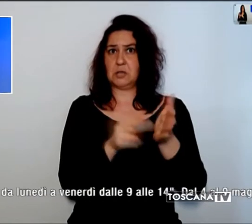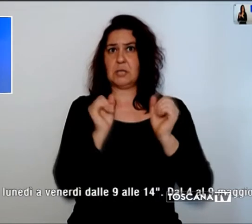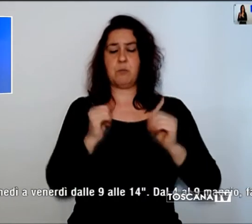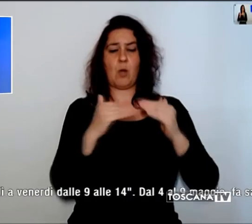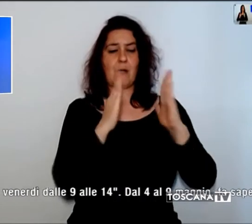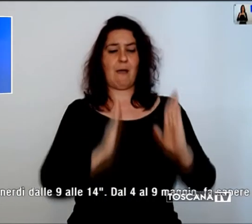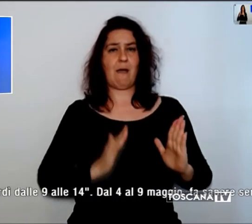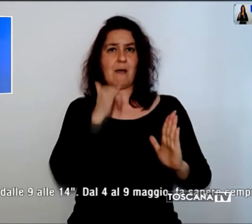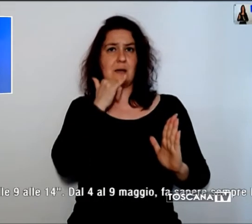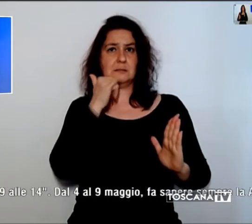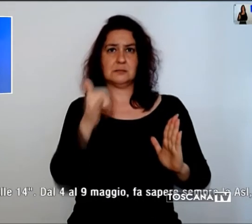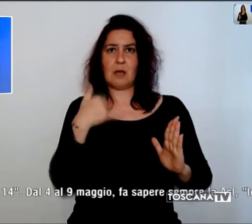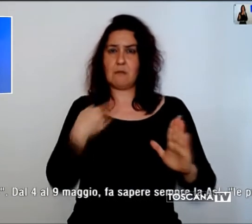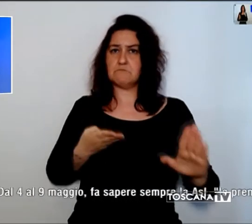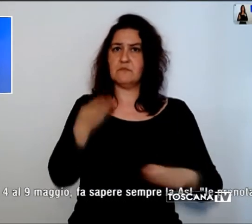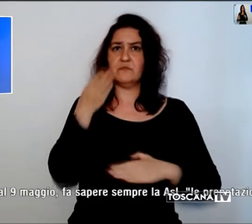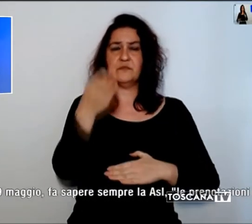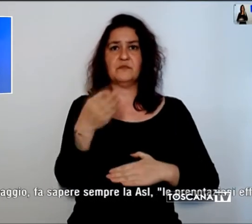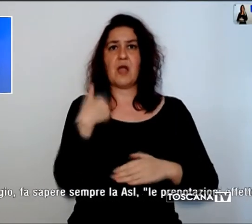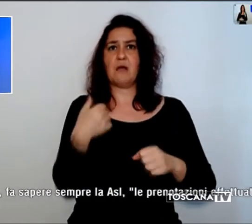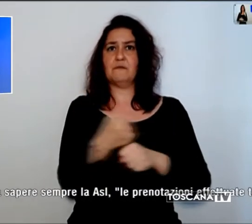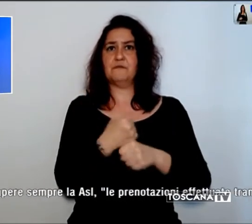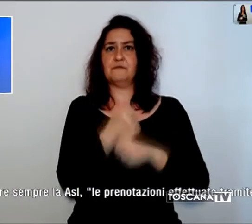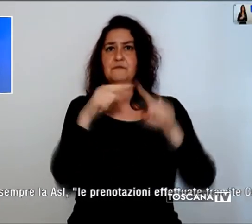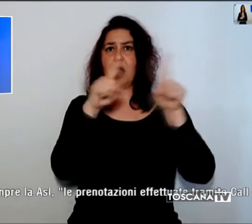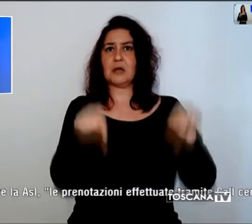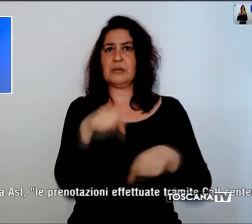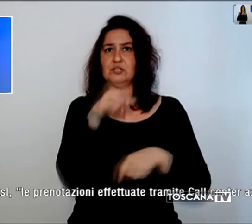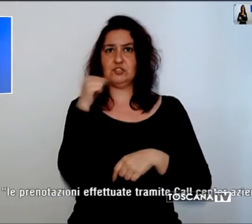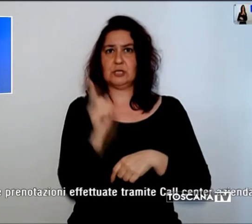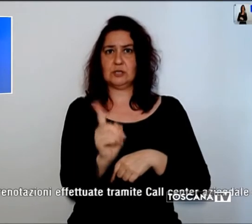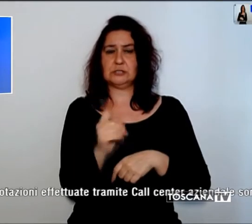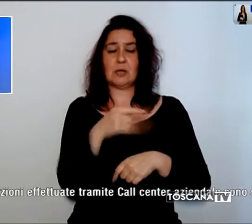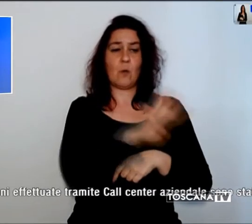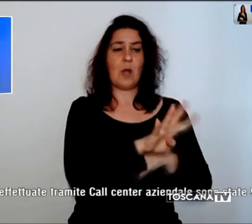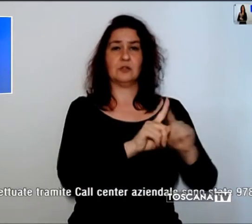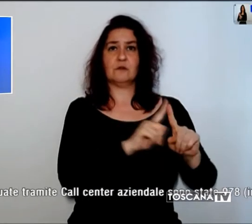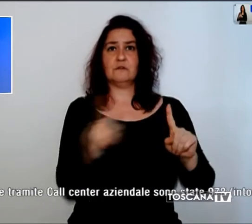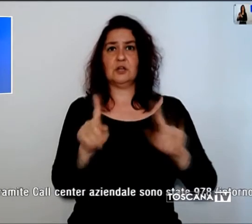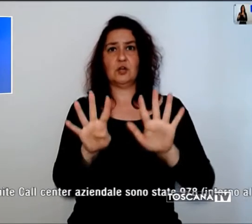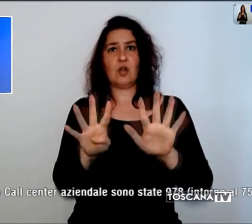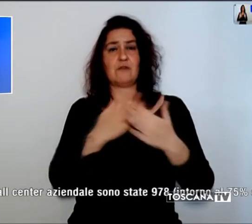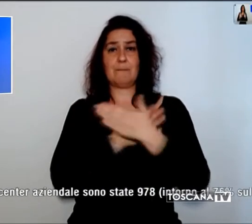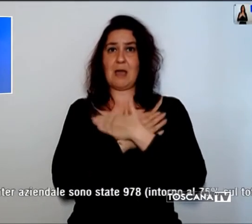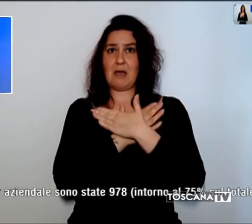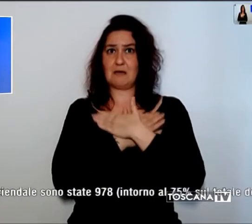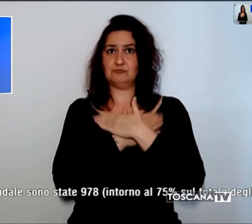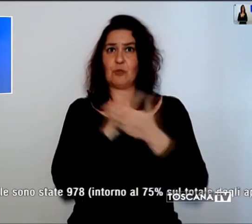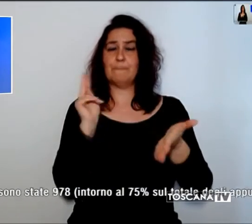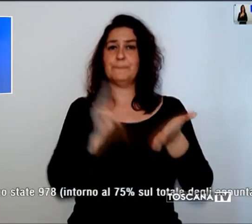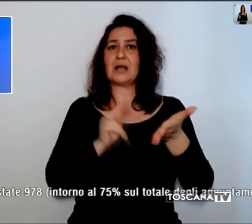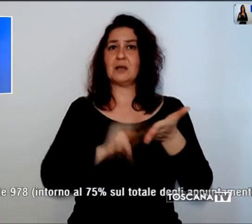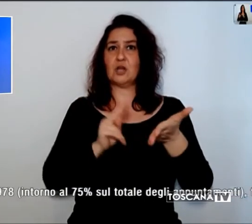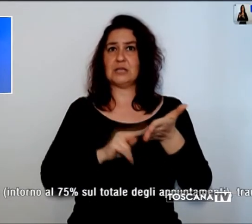senza doversi recare di persona. Dal 4 al 9 maggio le prenotazioni effettuate tramite call